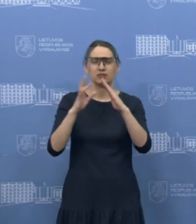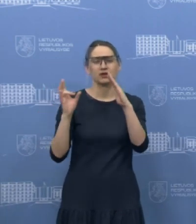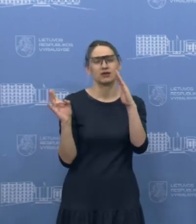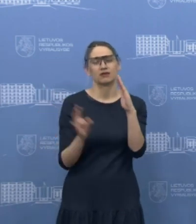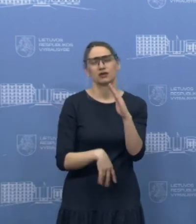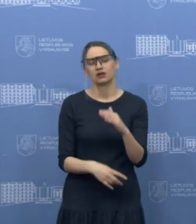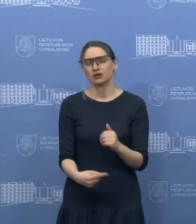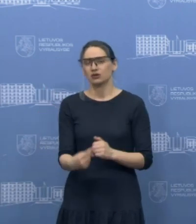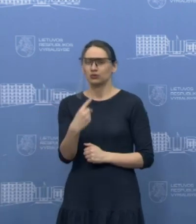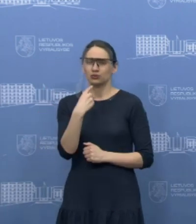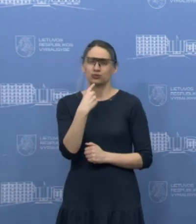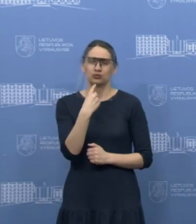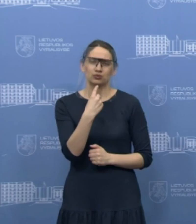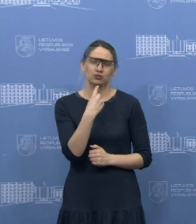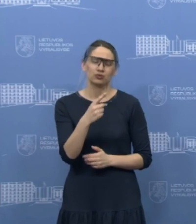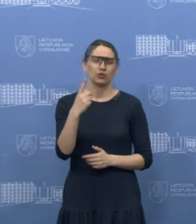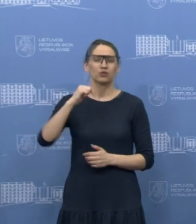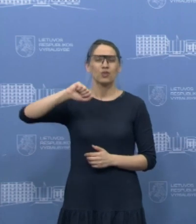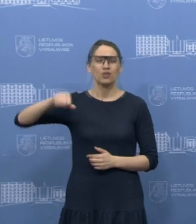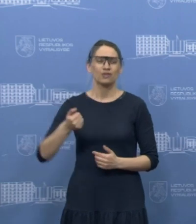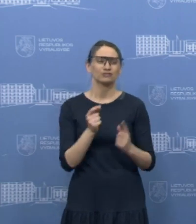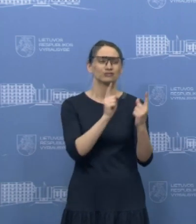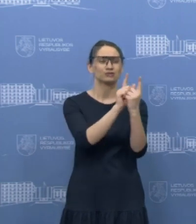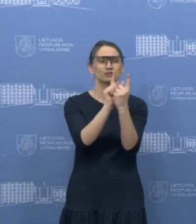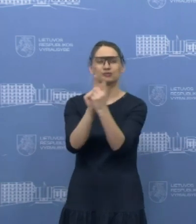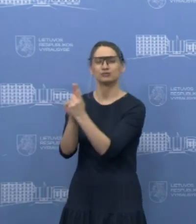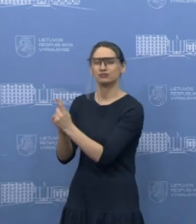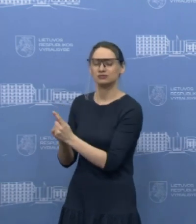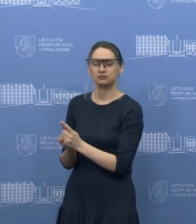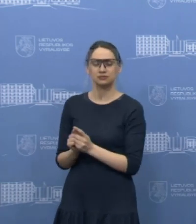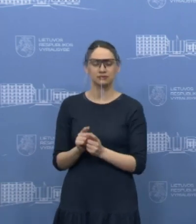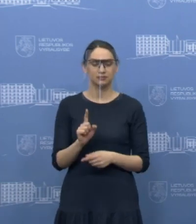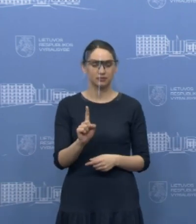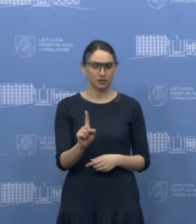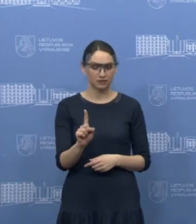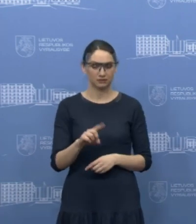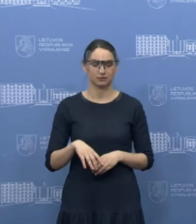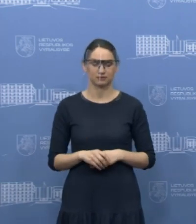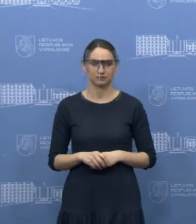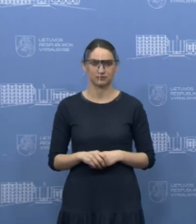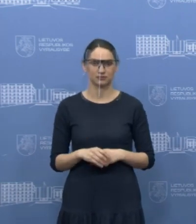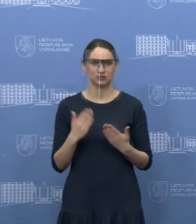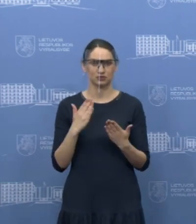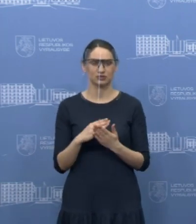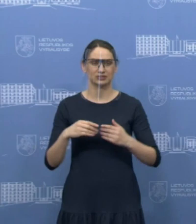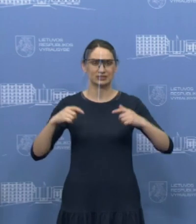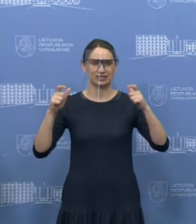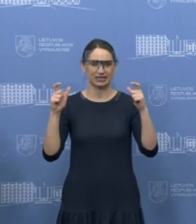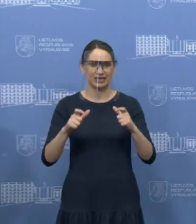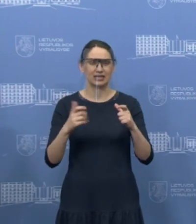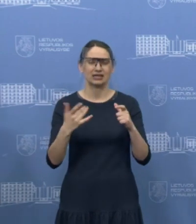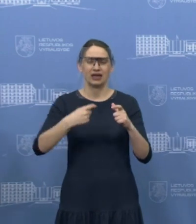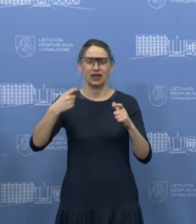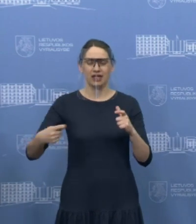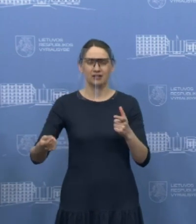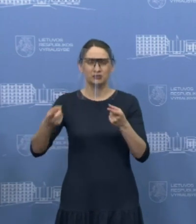ir norisi bėgti susitikti su draugais. Bet karantino trukmė priklauso